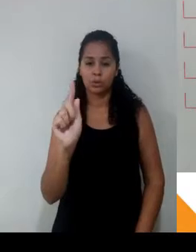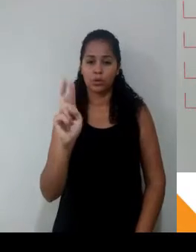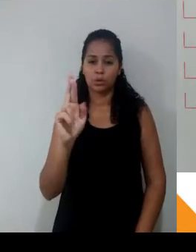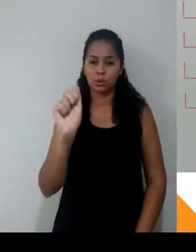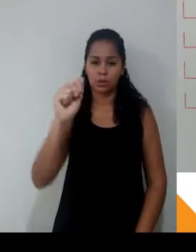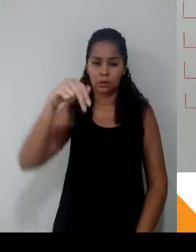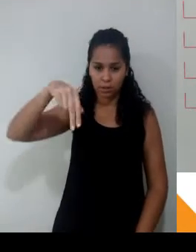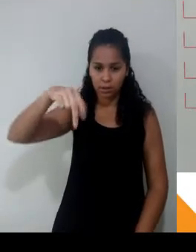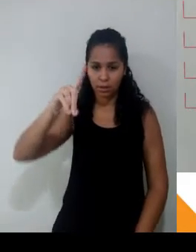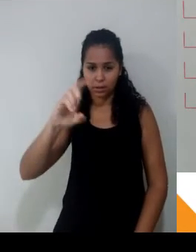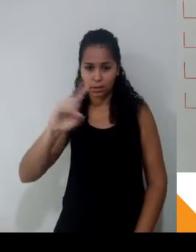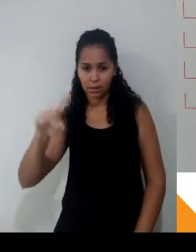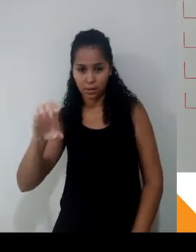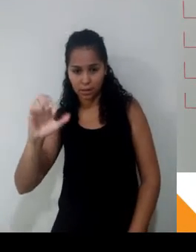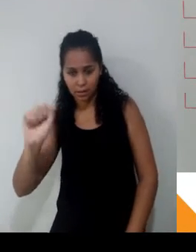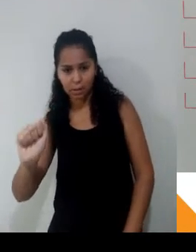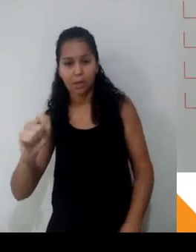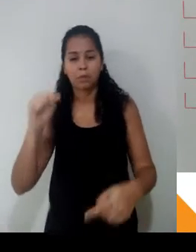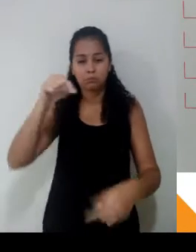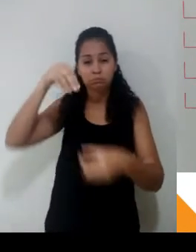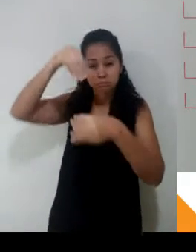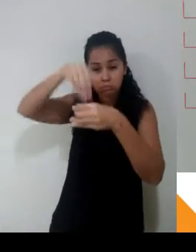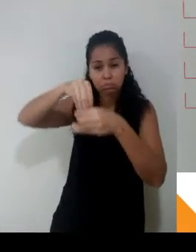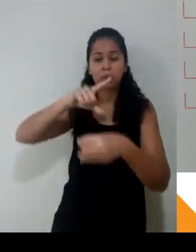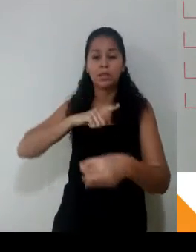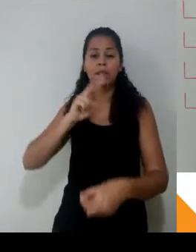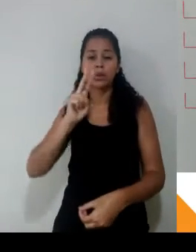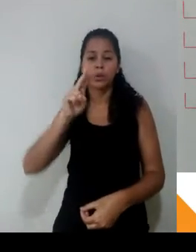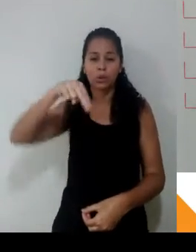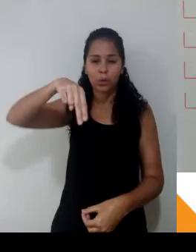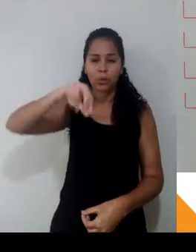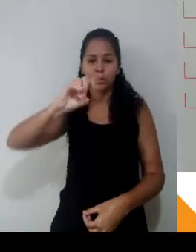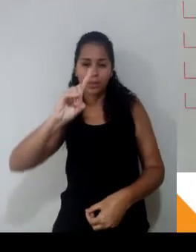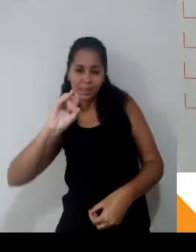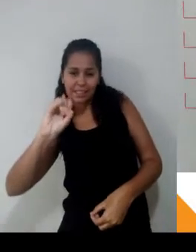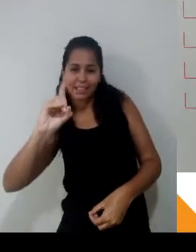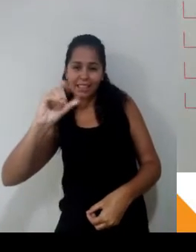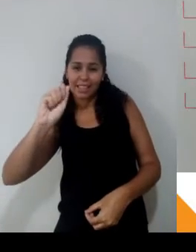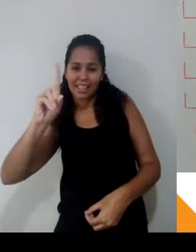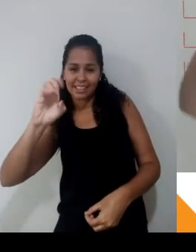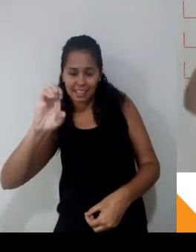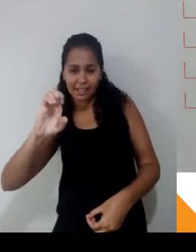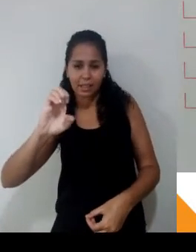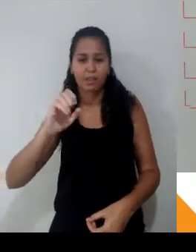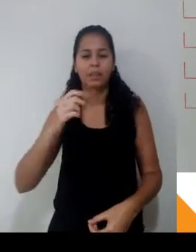sempre vai remeter uma unidade dentro dela. Maravilha? Então lá em fração a gente falava 2 sobre 3.